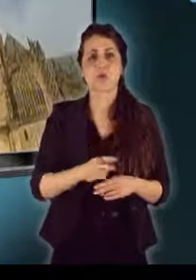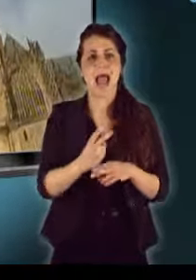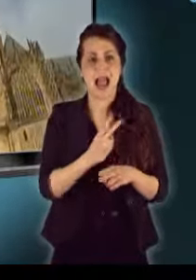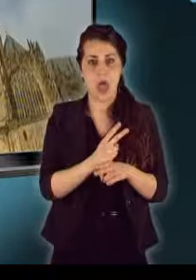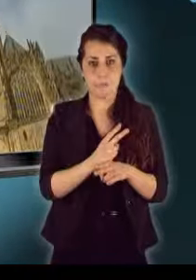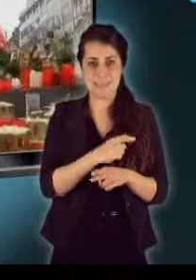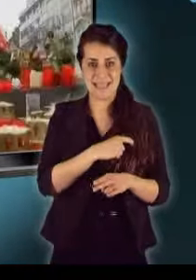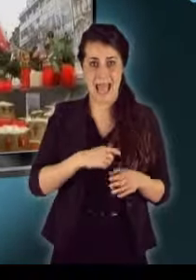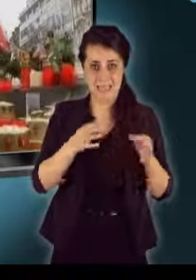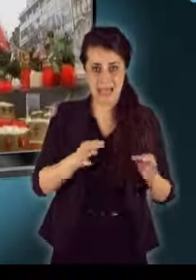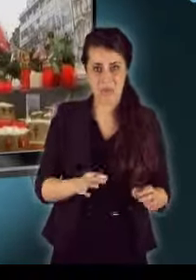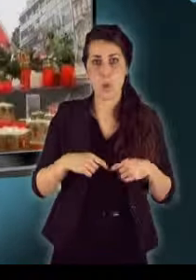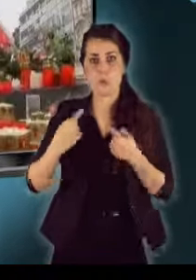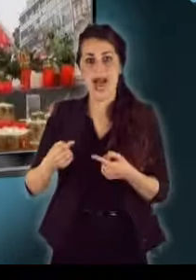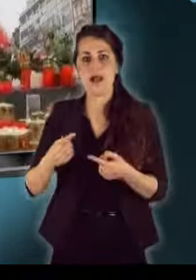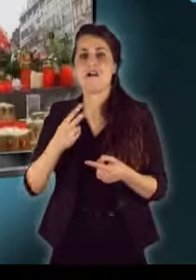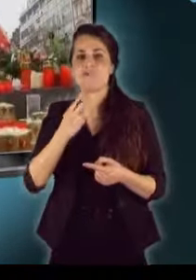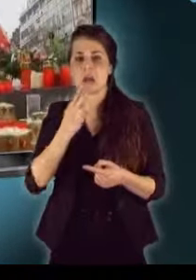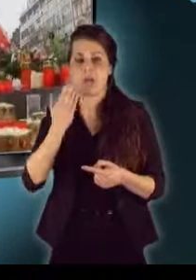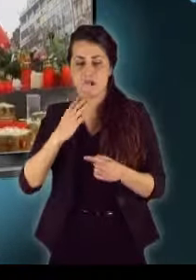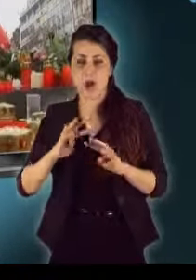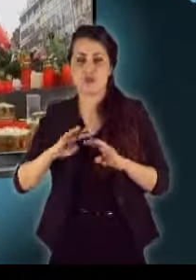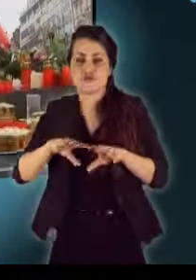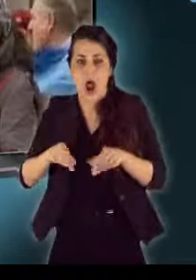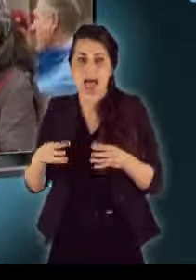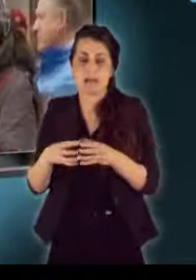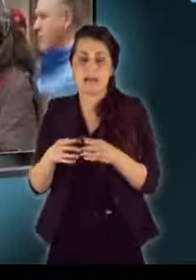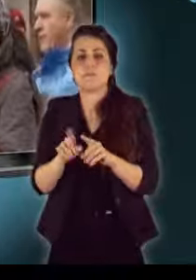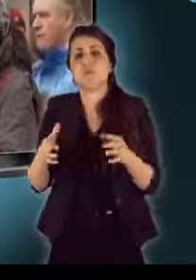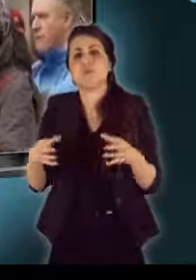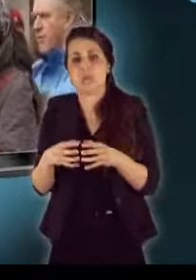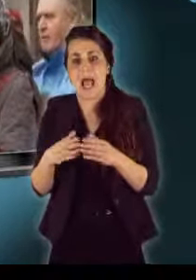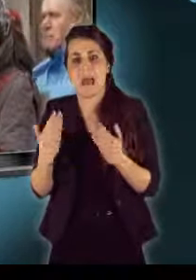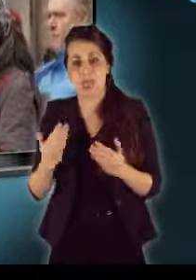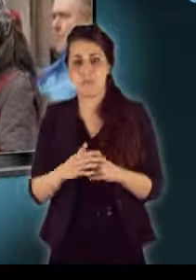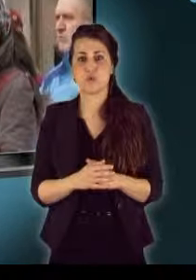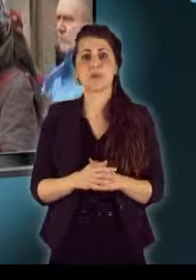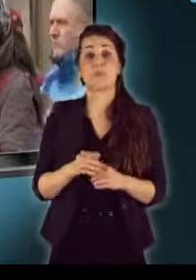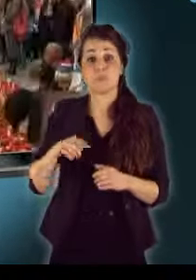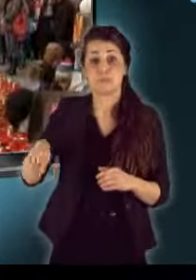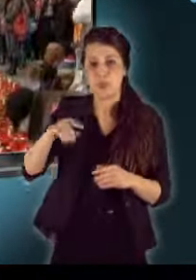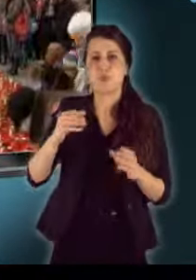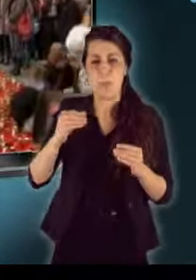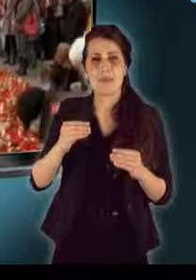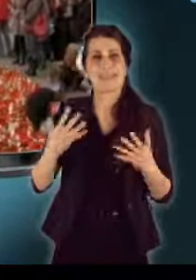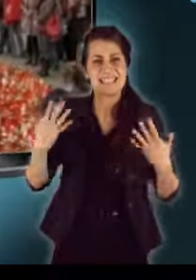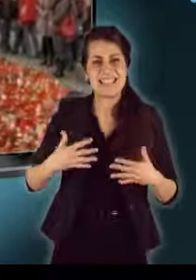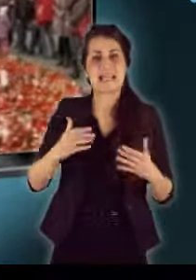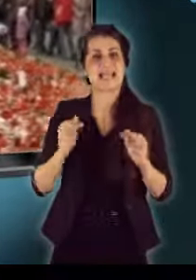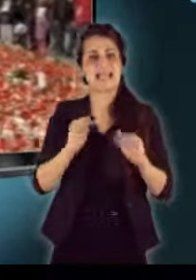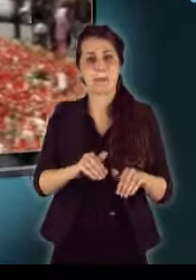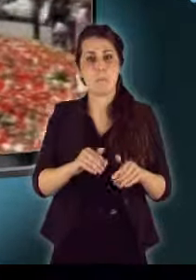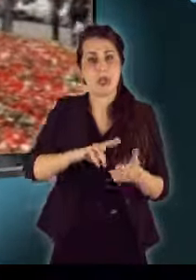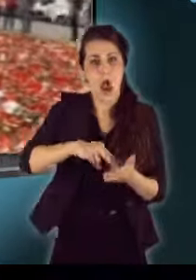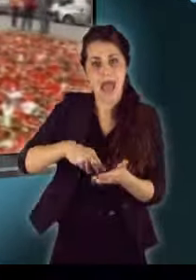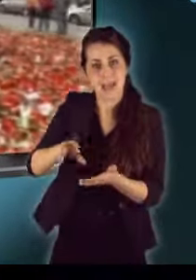gyászertartás után a Havel család szűkebb körben vesz búcsút. Václav Havel híveik közben már most több mint tízezer támogató